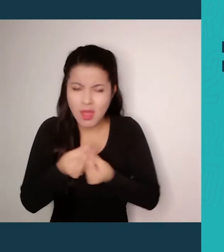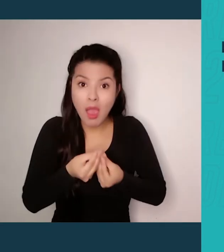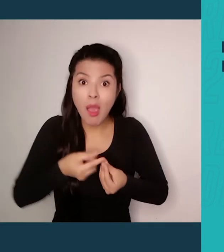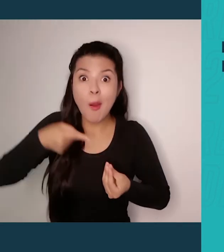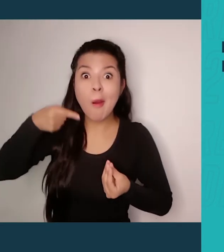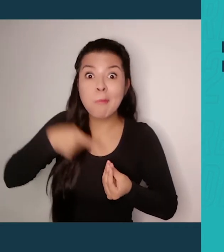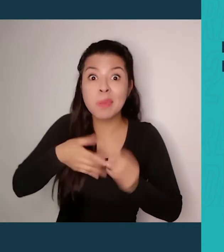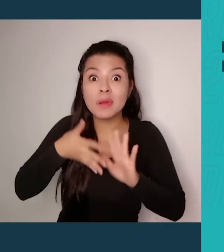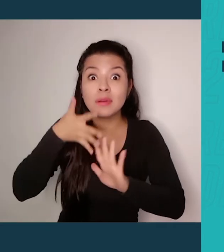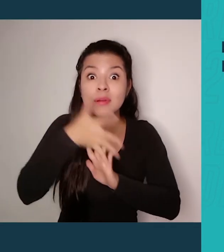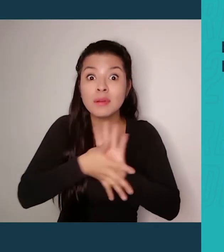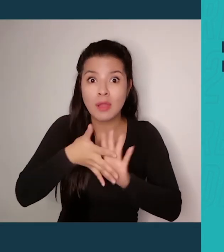de Lenguas Nativas.